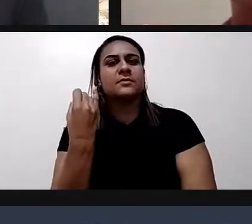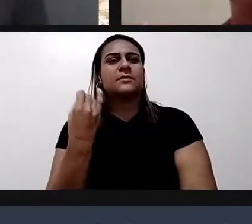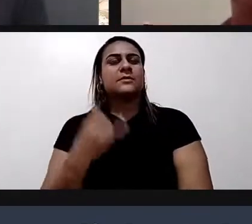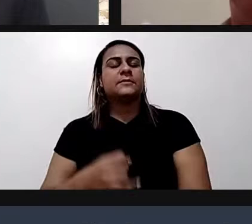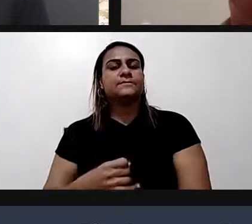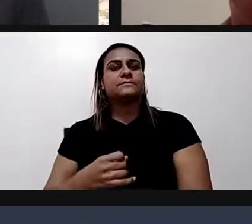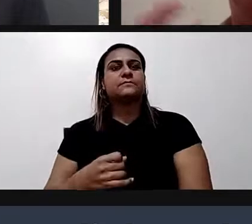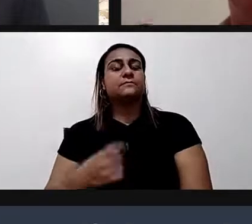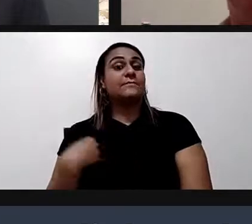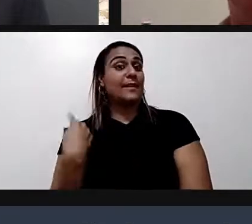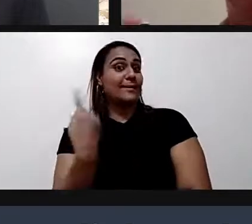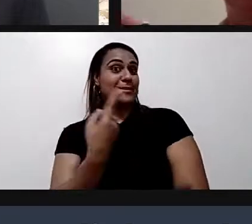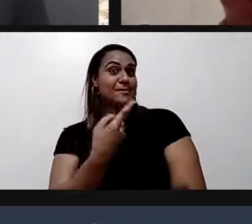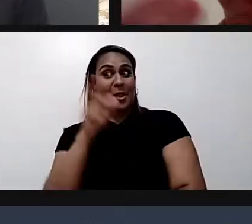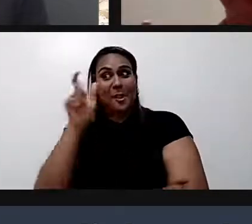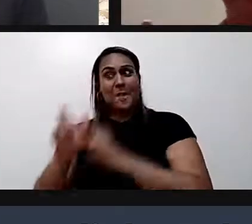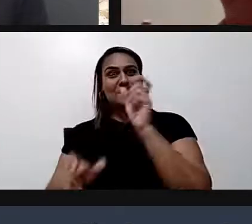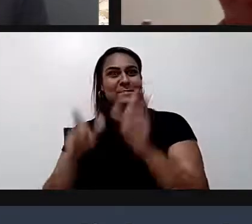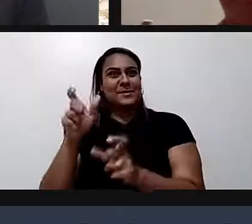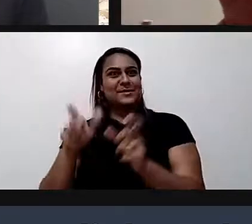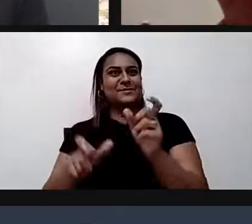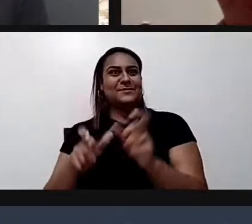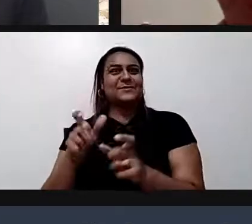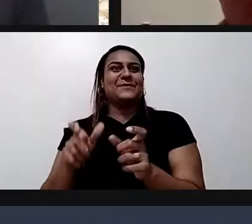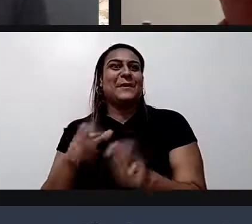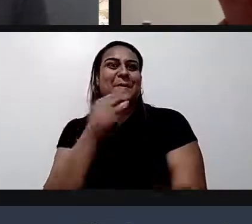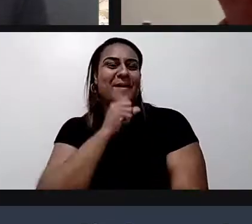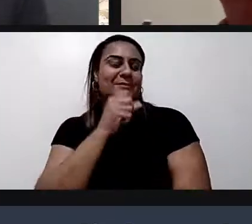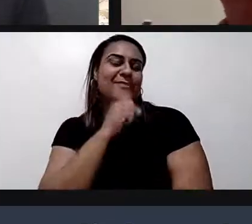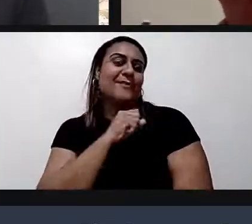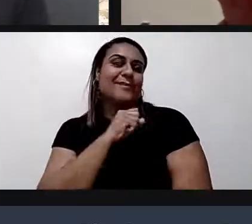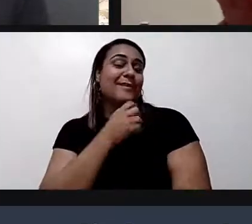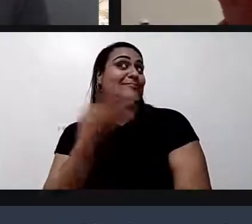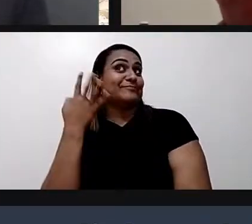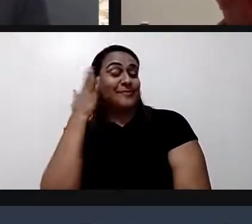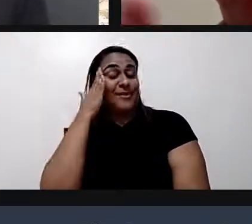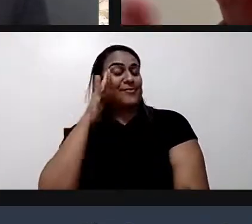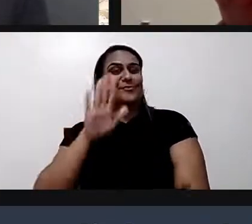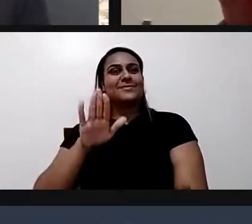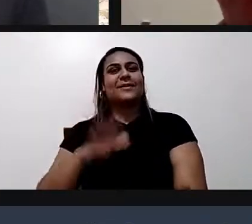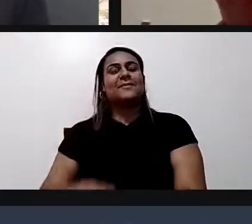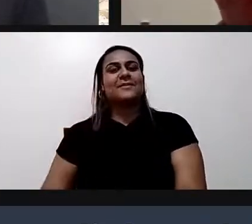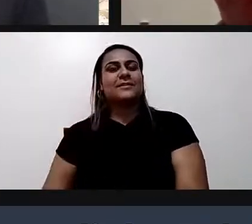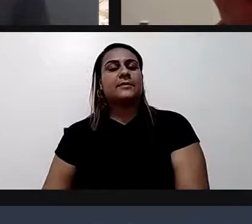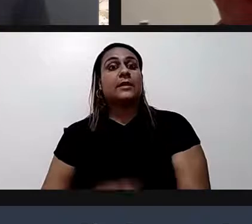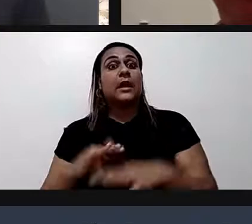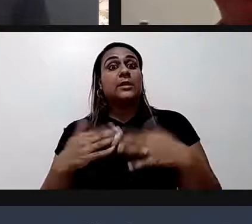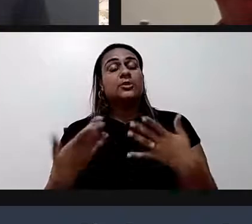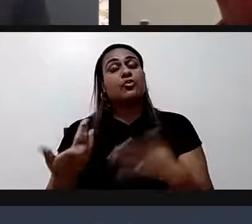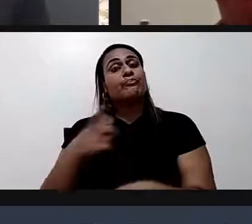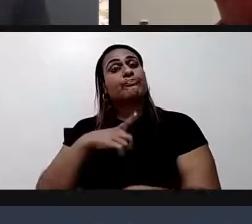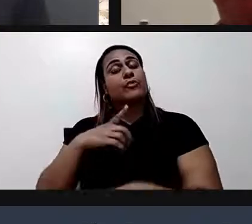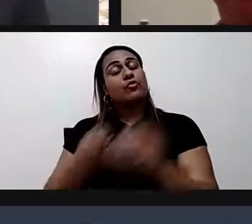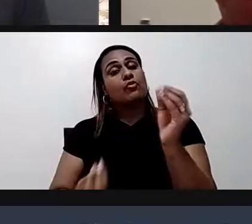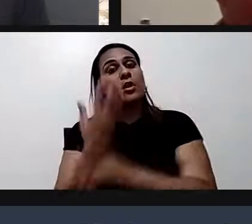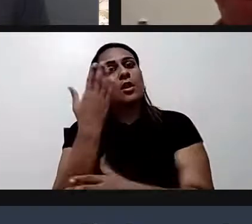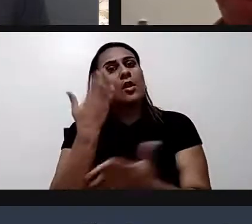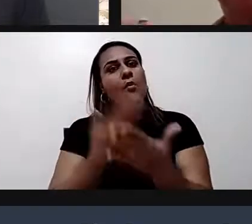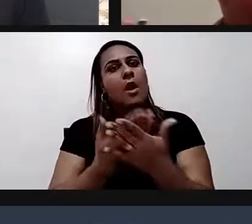sabia. Eu vim descobrir depois não sei se você sabe Carlinhos. Quando eu faço uma aula então eu faço uma introdução aí ela